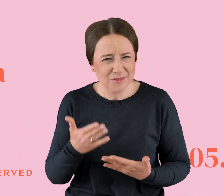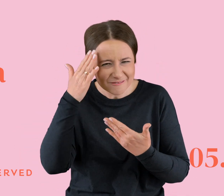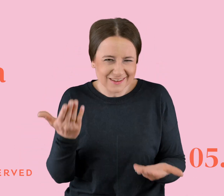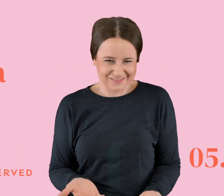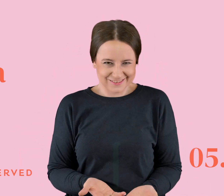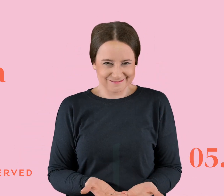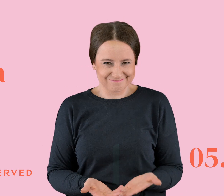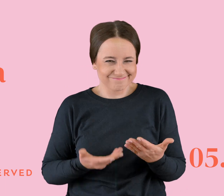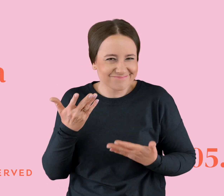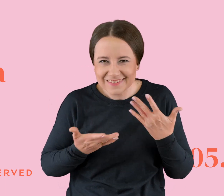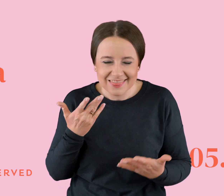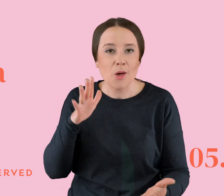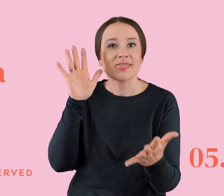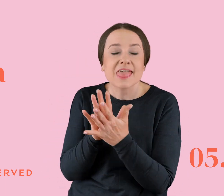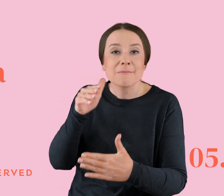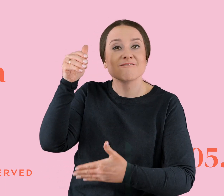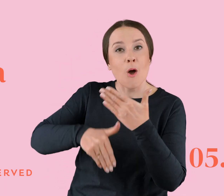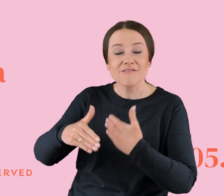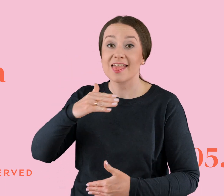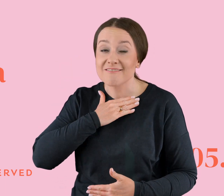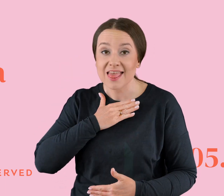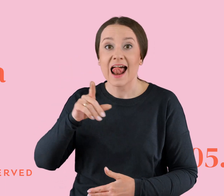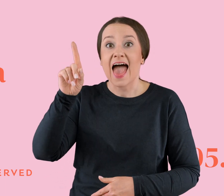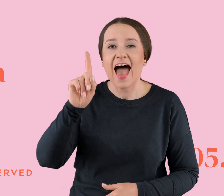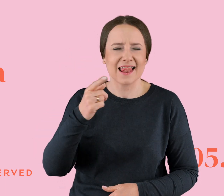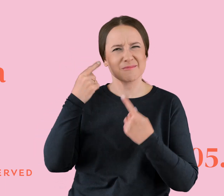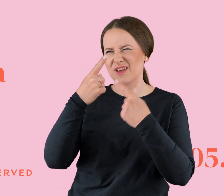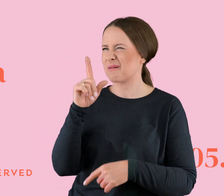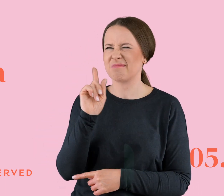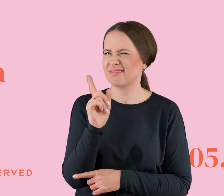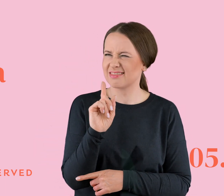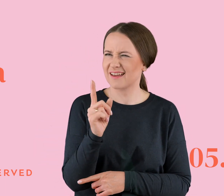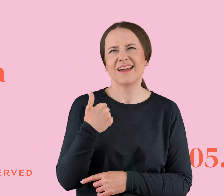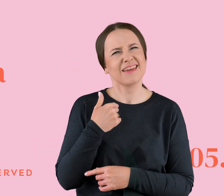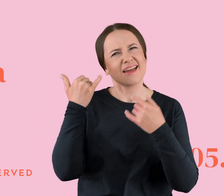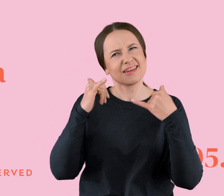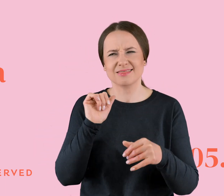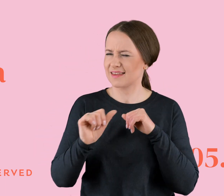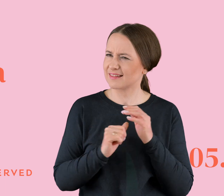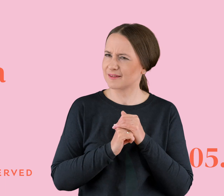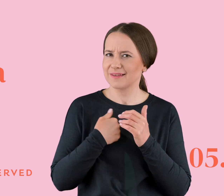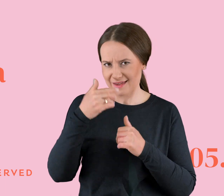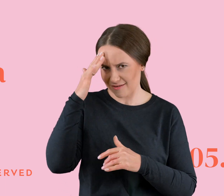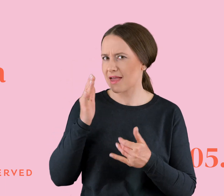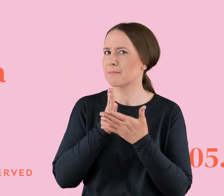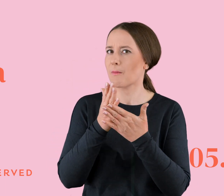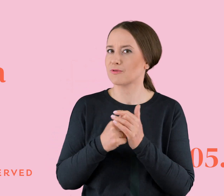taki typ wychowywany przez wilki, ale myślałam sobie, nie, ja jestem inna. Ja wiem, jak mu pomóc. Bo ja jestem taka